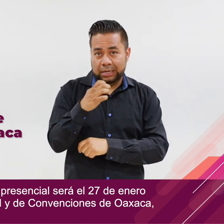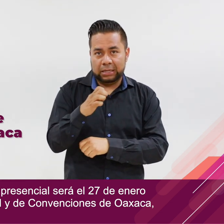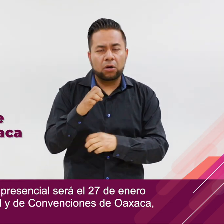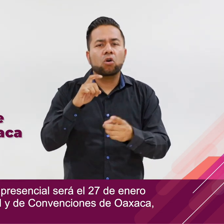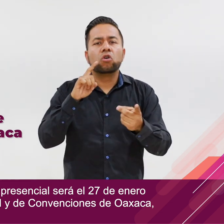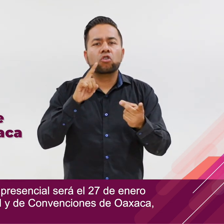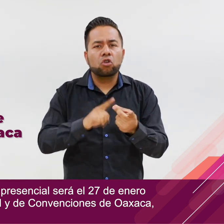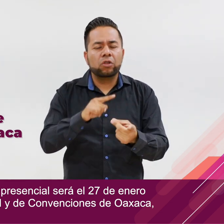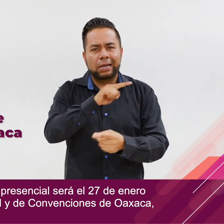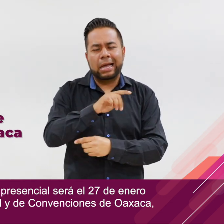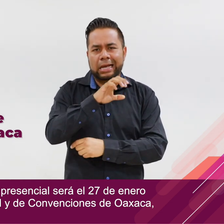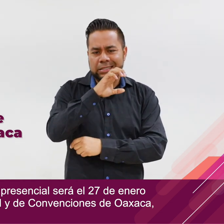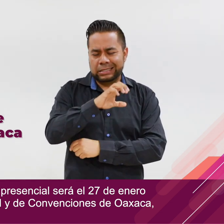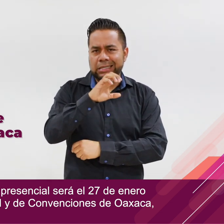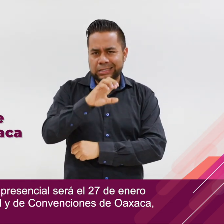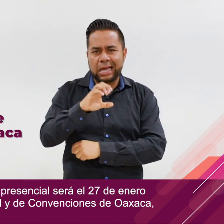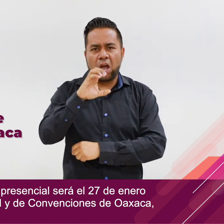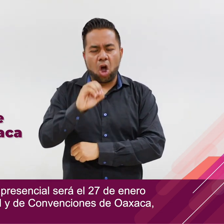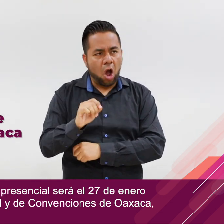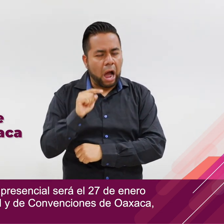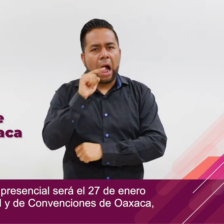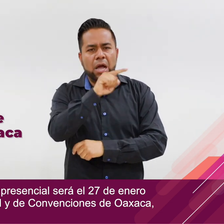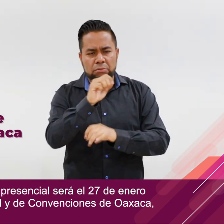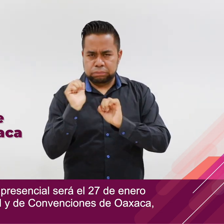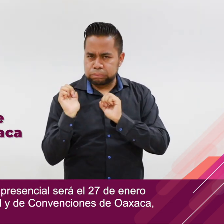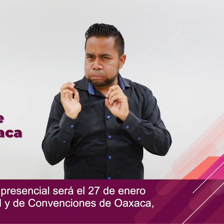Cultural y de Convenciones de Oaxaca.